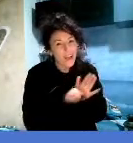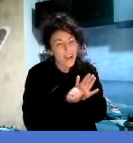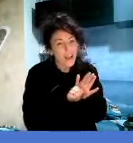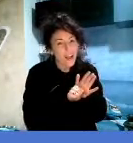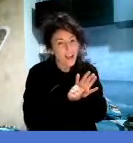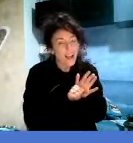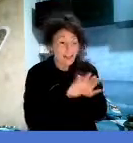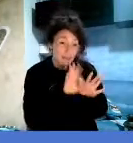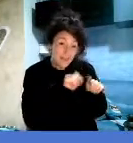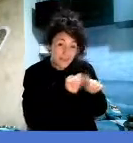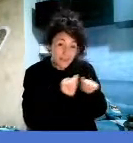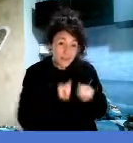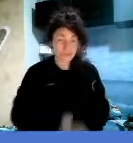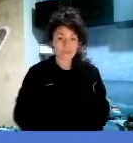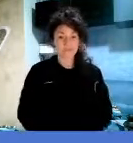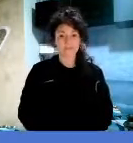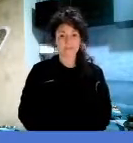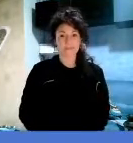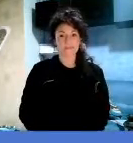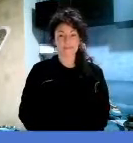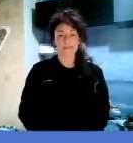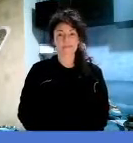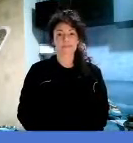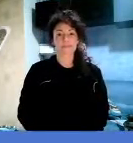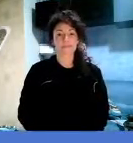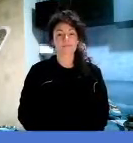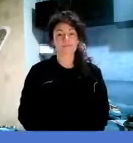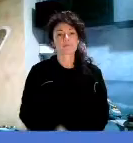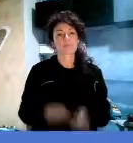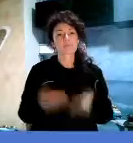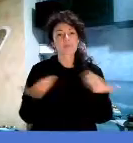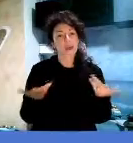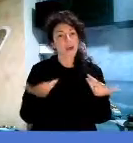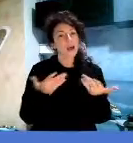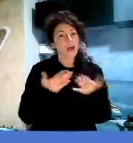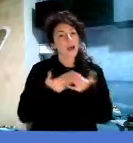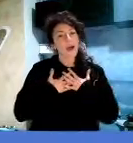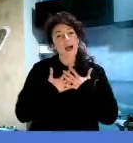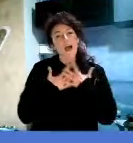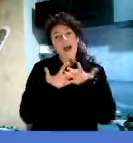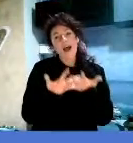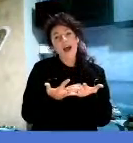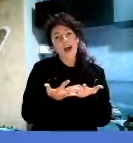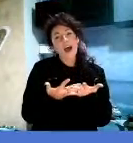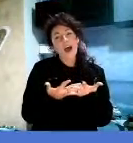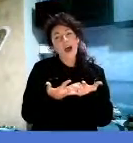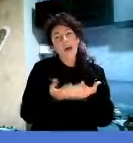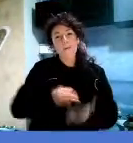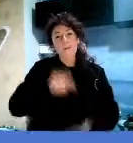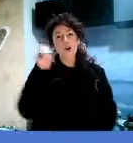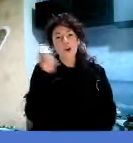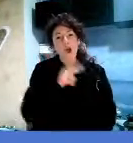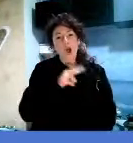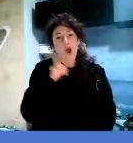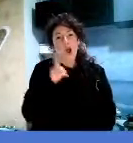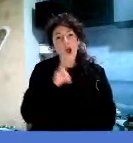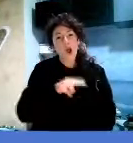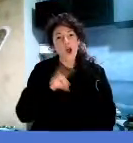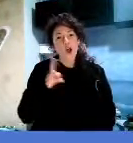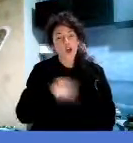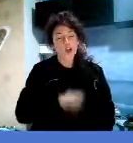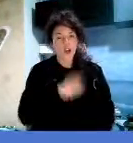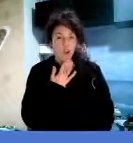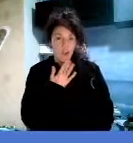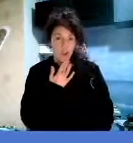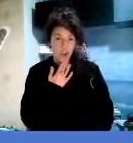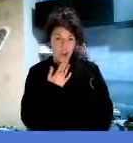Ciò che più amo fare però è colorare. Dipingo milioni di cose con i miei colori. Coccinelle